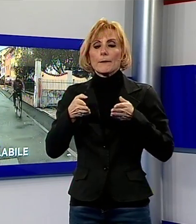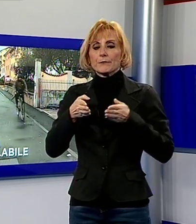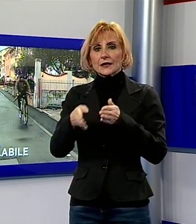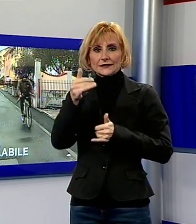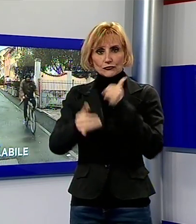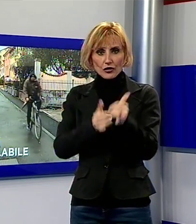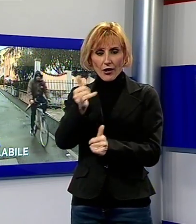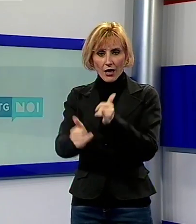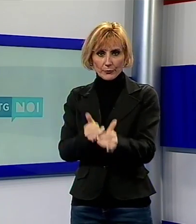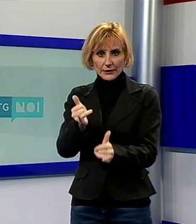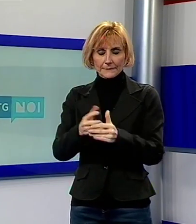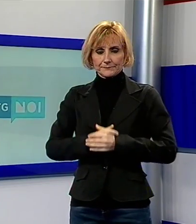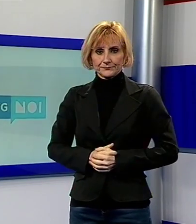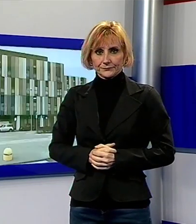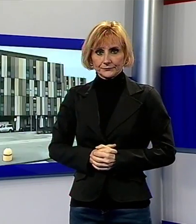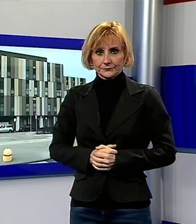via Vecchi-Pardini.